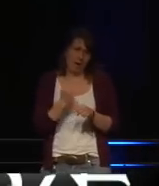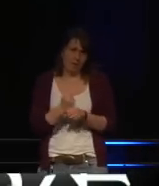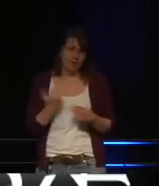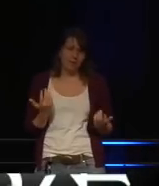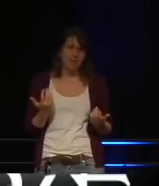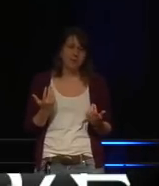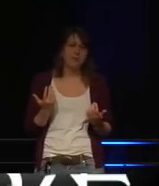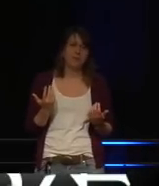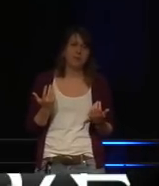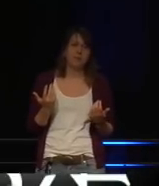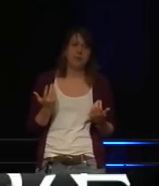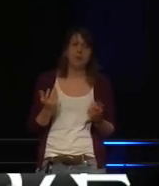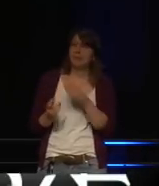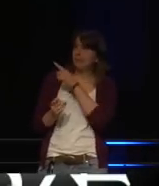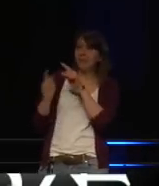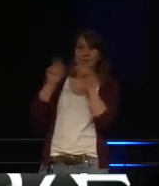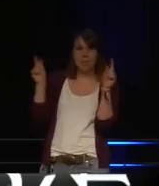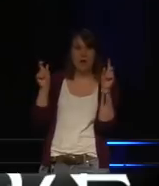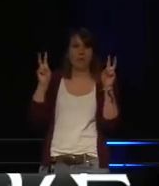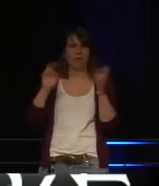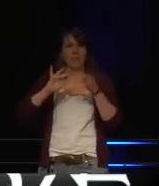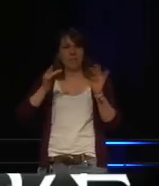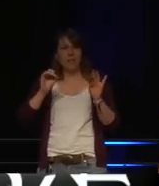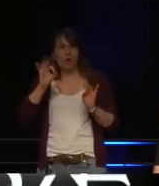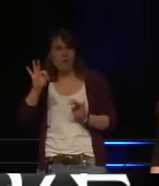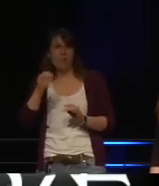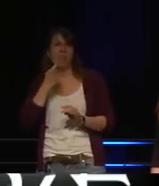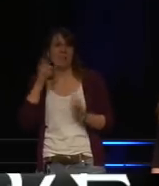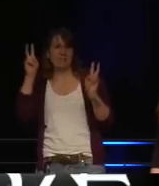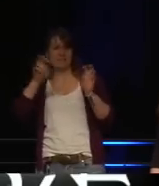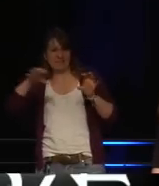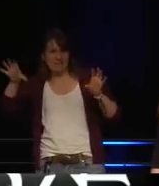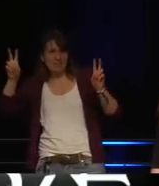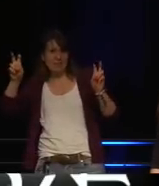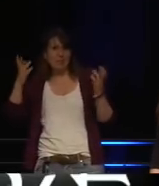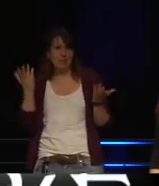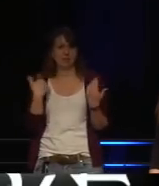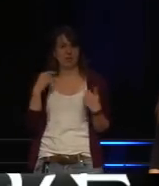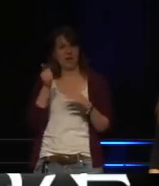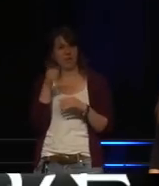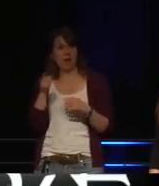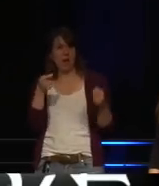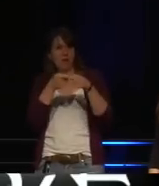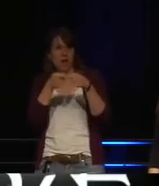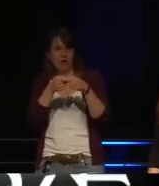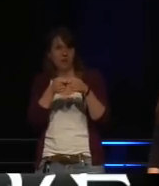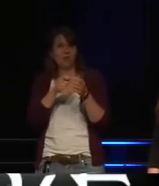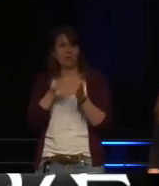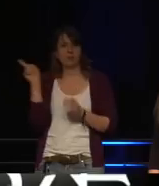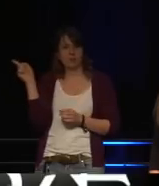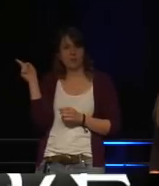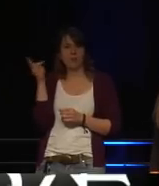gekommen mit dem Internet of Things, wie ich zum local ZERT-Team